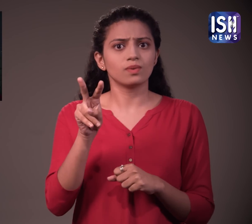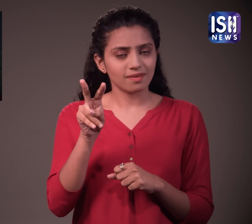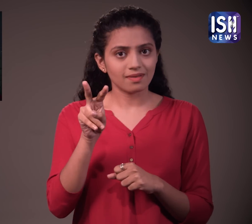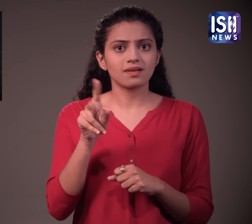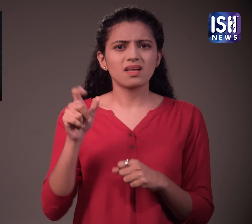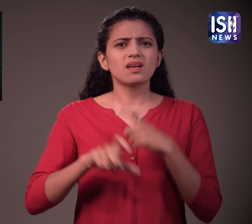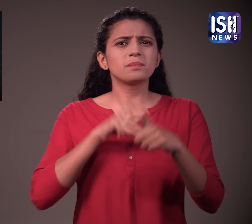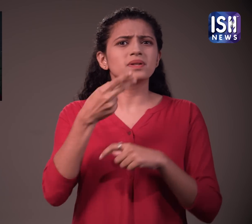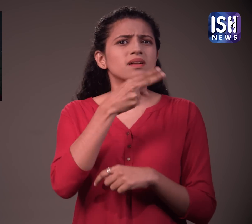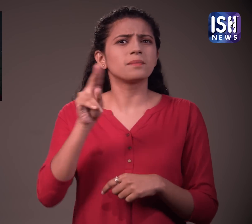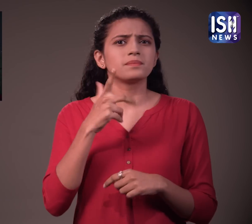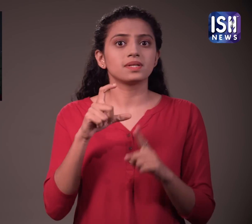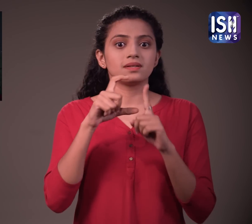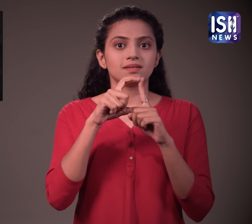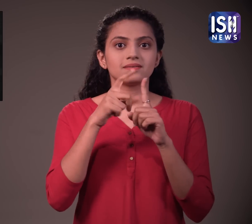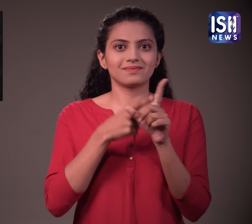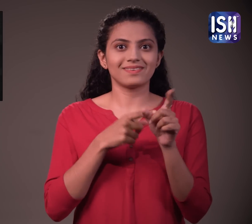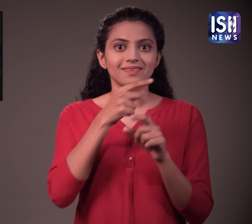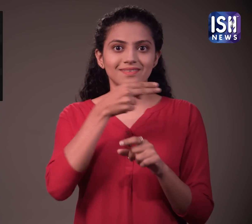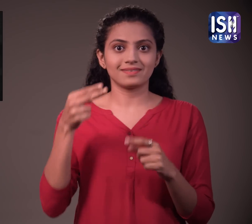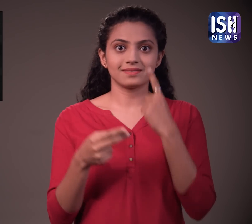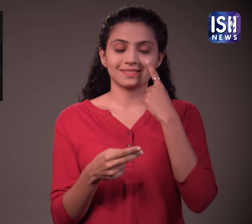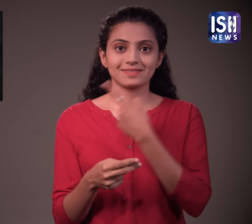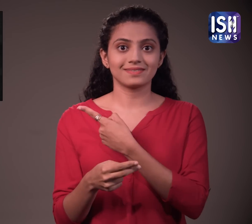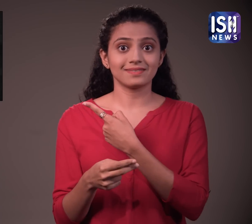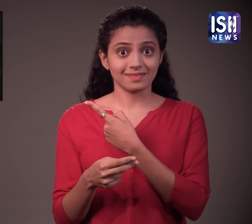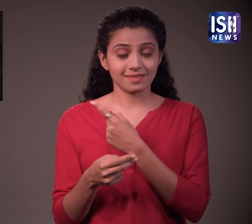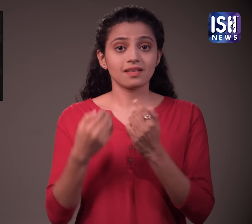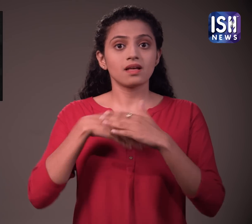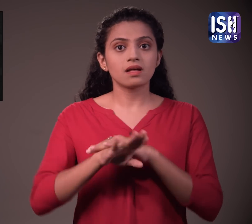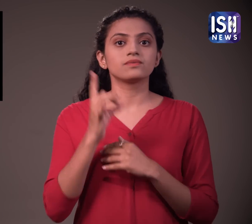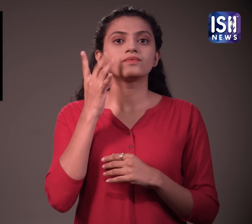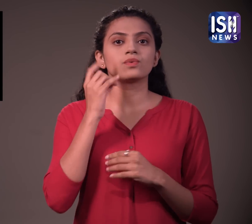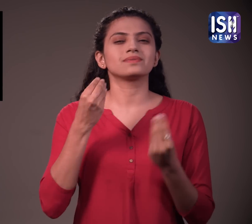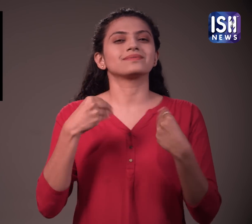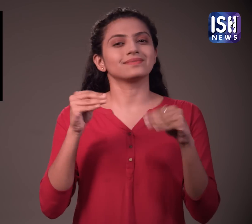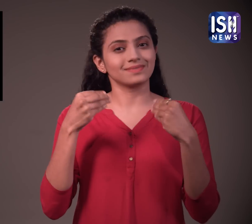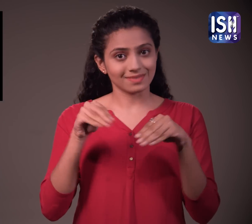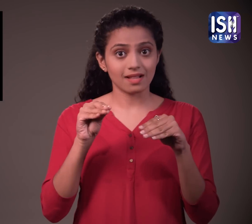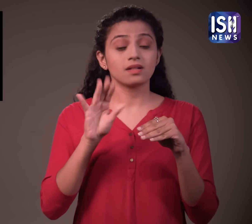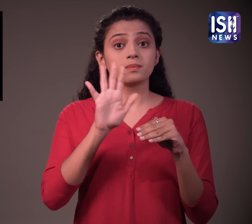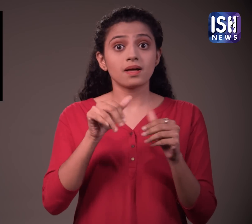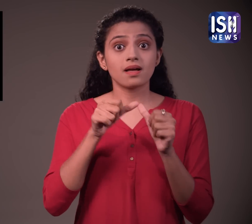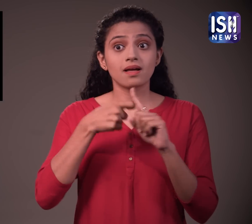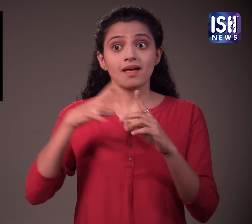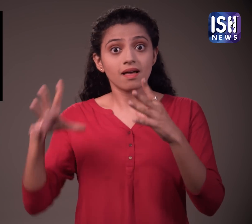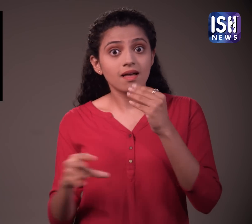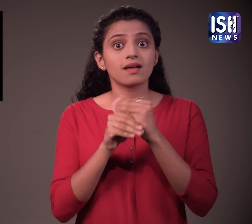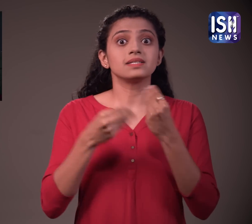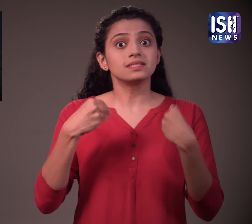ट्रियावॉलक्स के तहत वोड्का लॉंच किया। अब आर्यन ने इसी ब्रैंड के